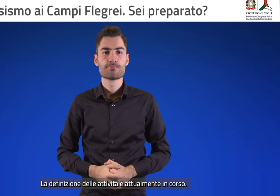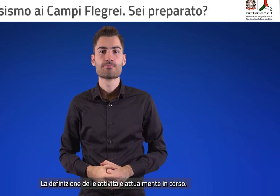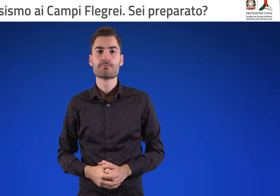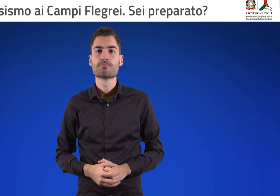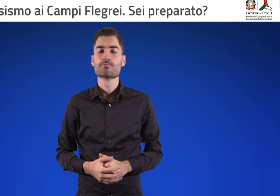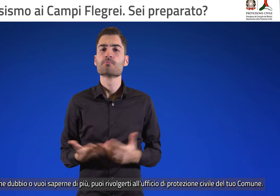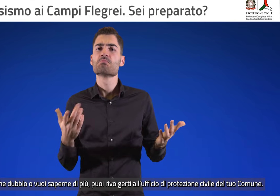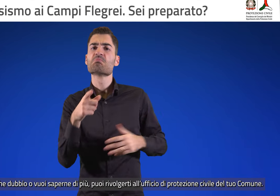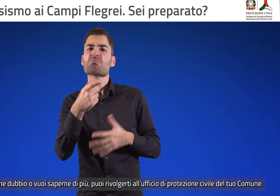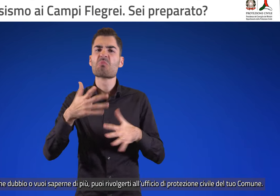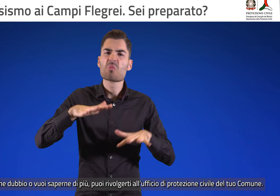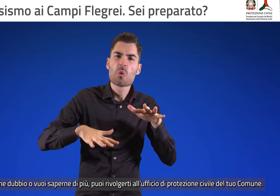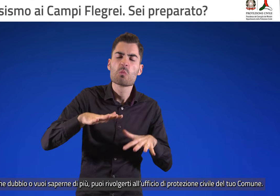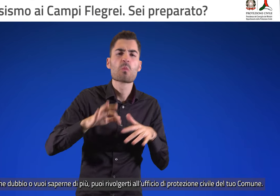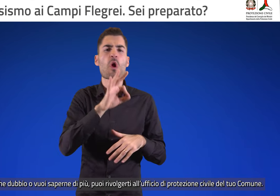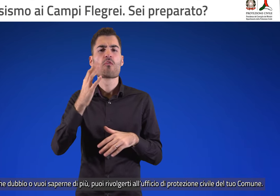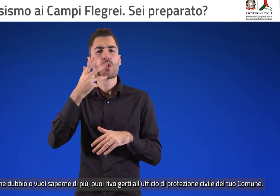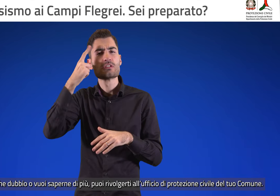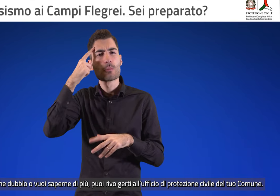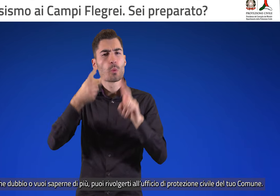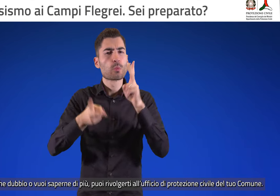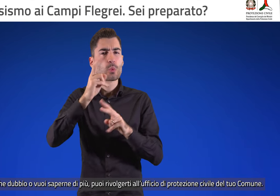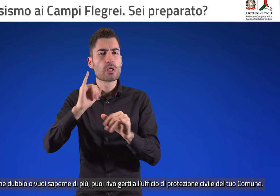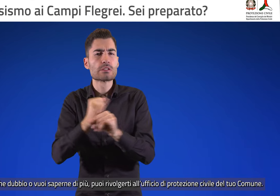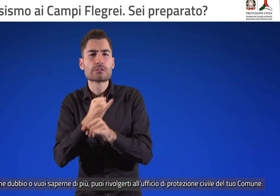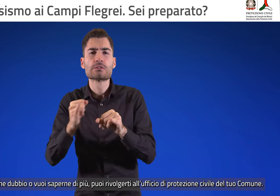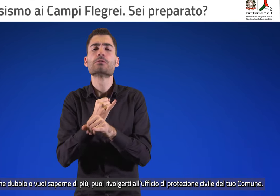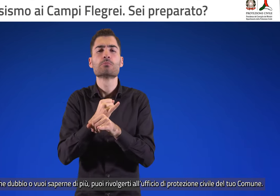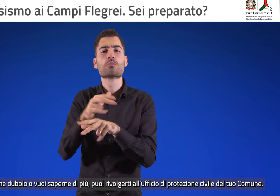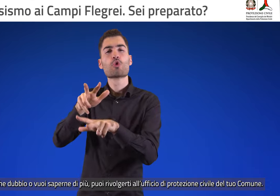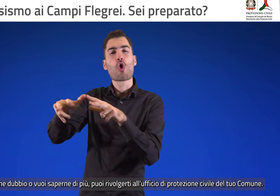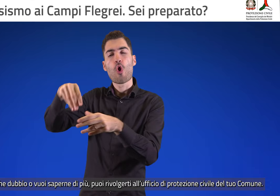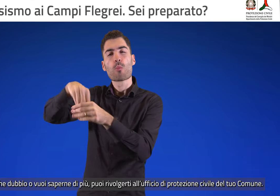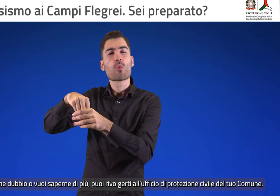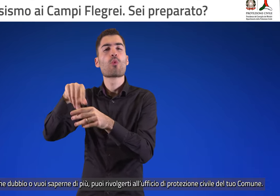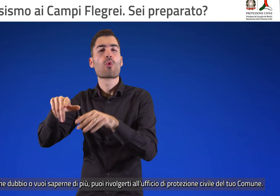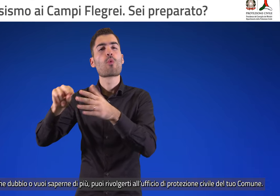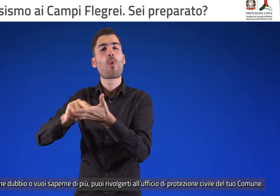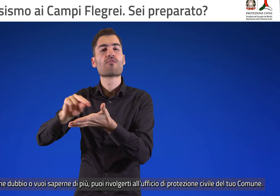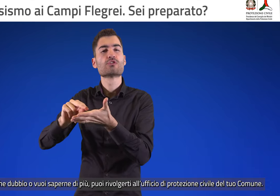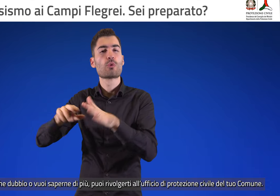saperne di più, puoi rivolgerti all'Ufficio di Protezione Civile del tuo Comune.